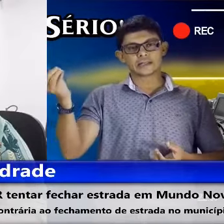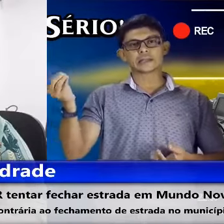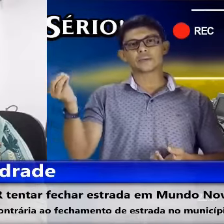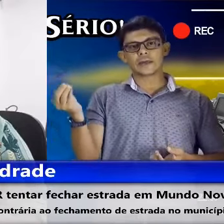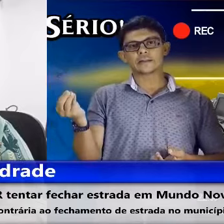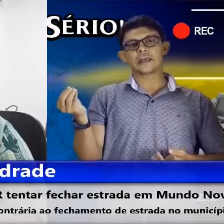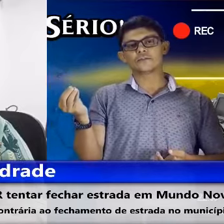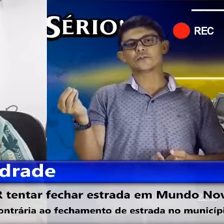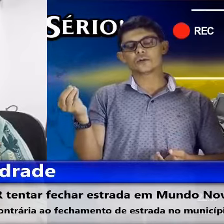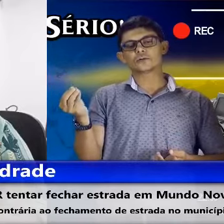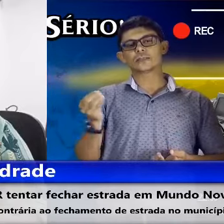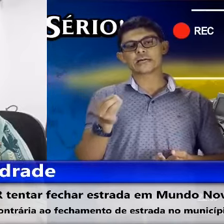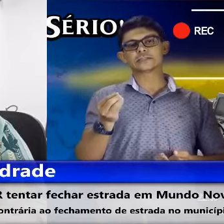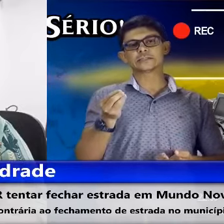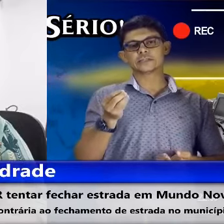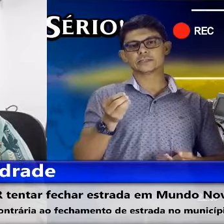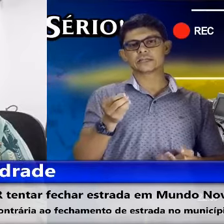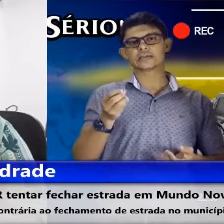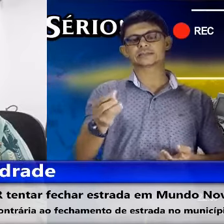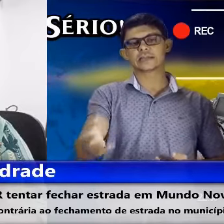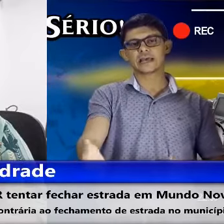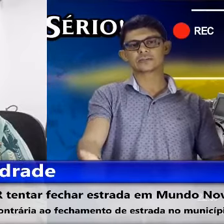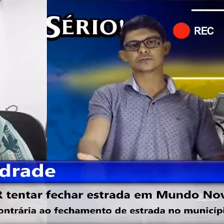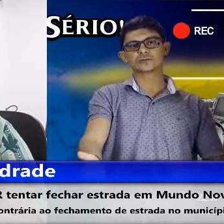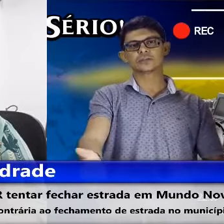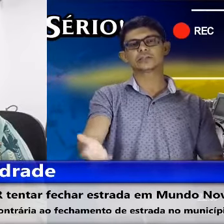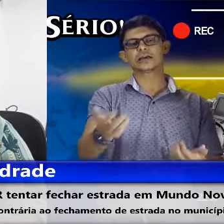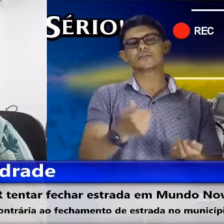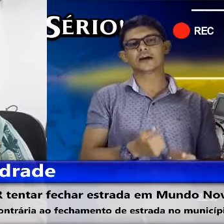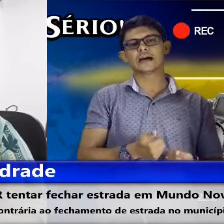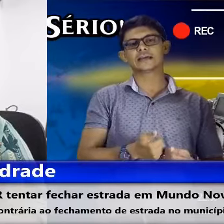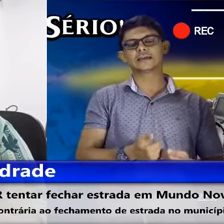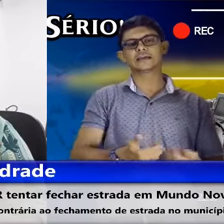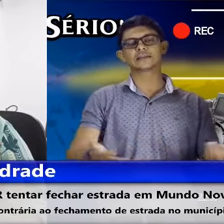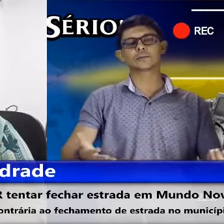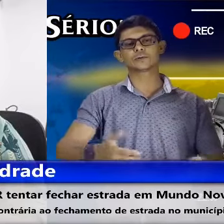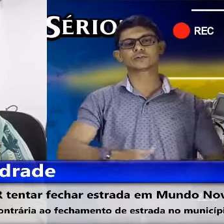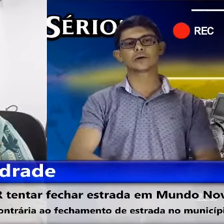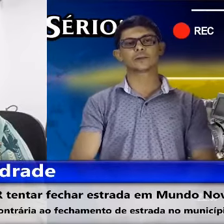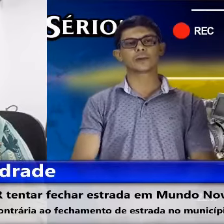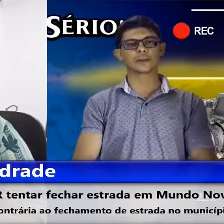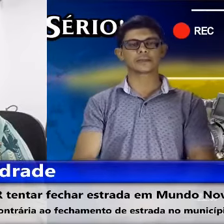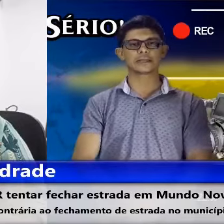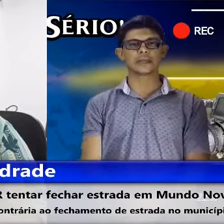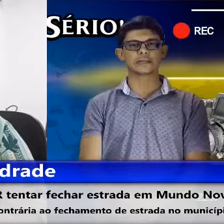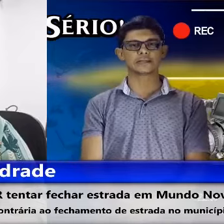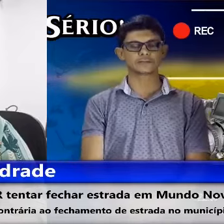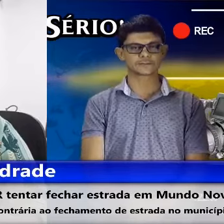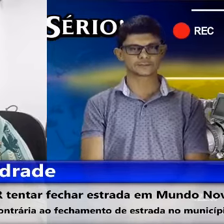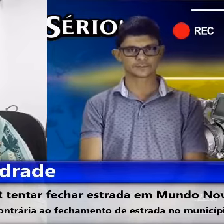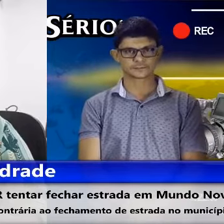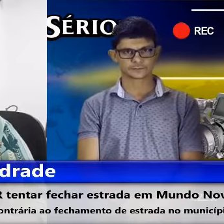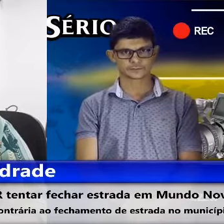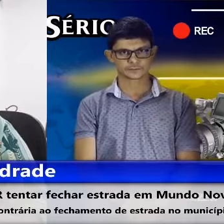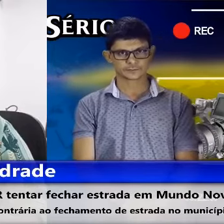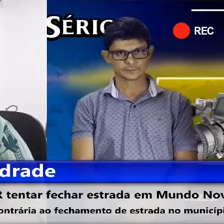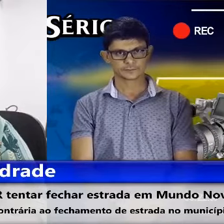também teve dificuldade de acesso e de levar essa produção pra Itaquiraí, né?